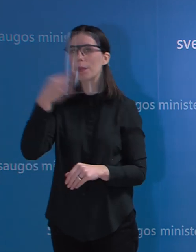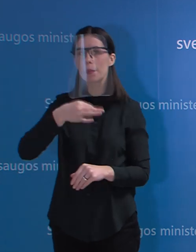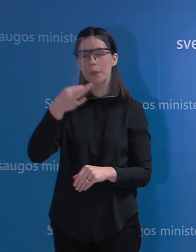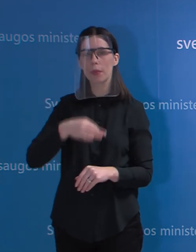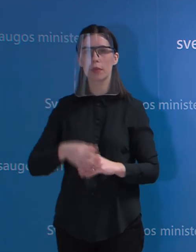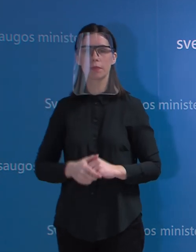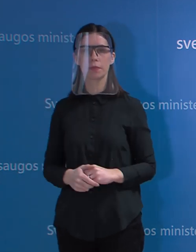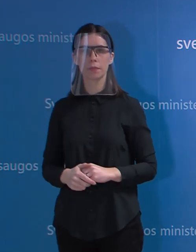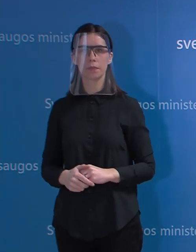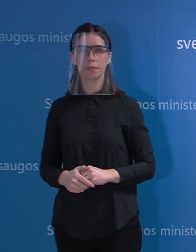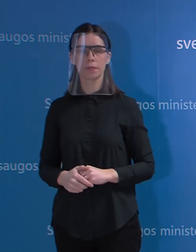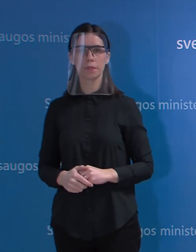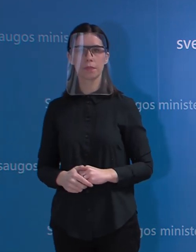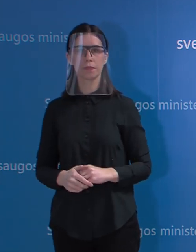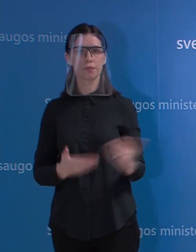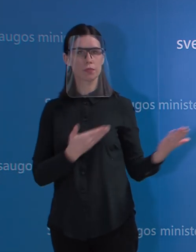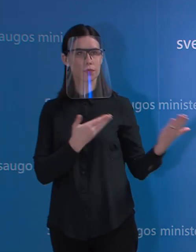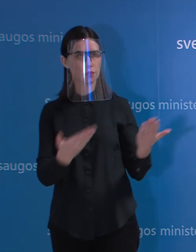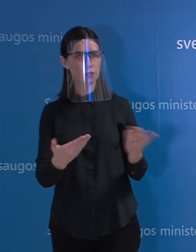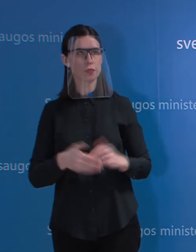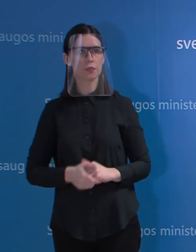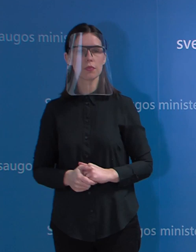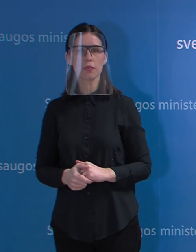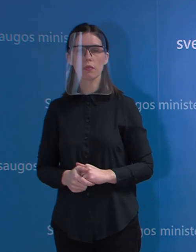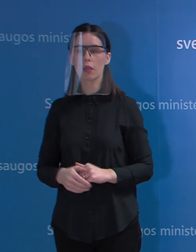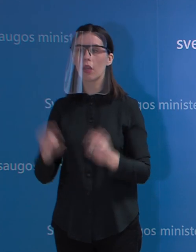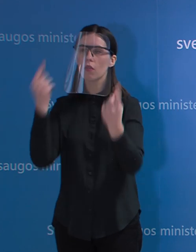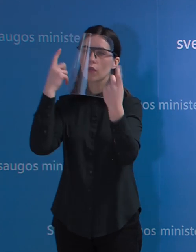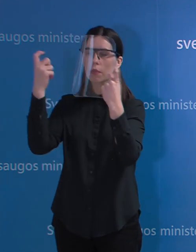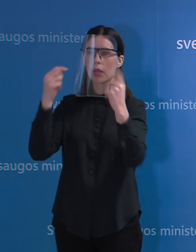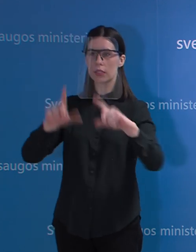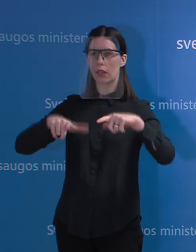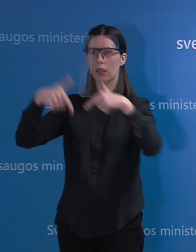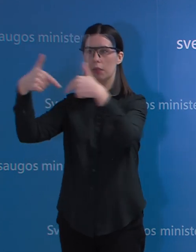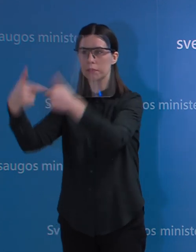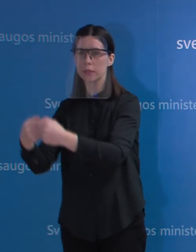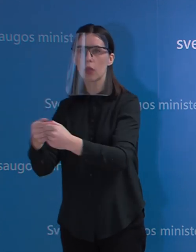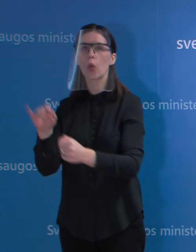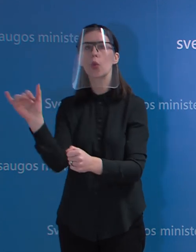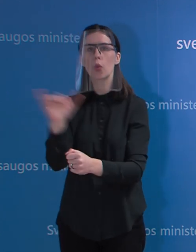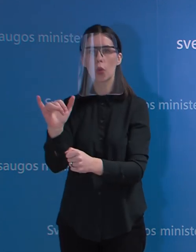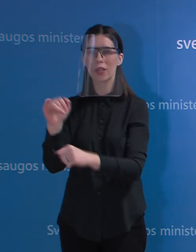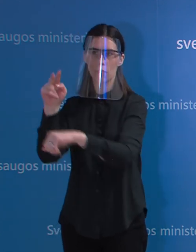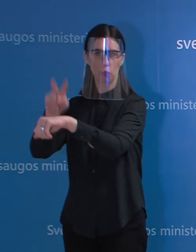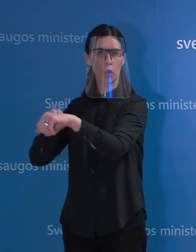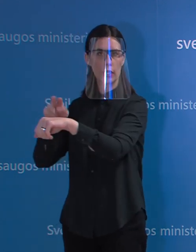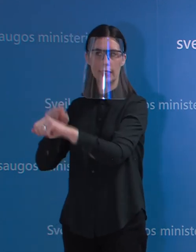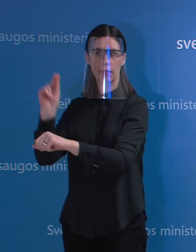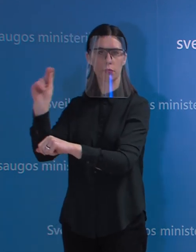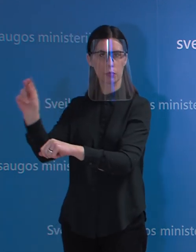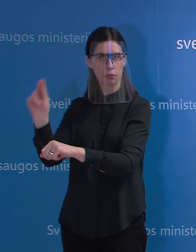neperdota? Duomenis pirmiausia yra perdavinėjami policijai. Šiandien ryte kaip tik